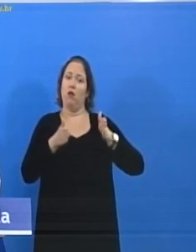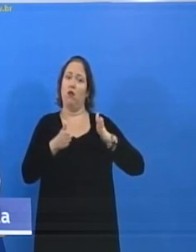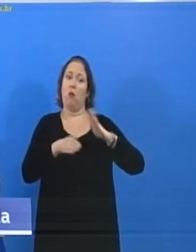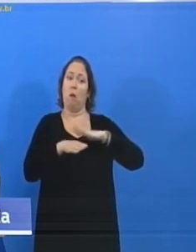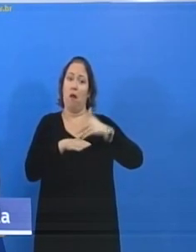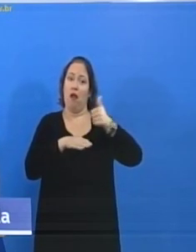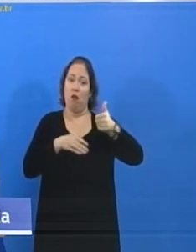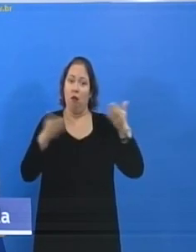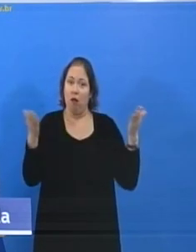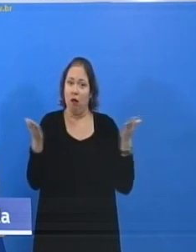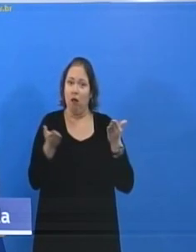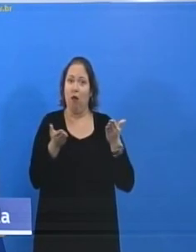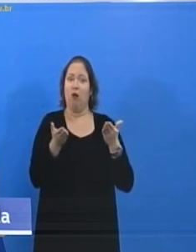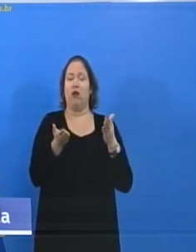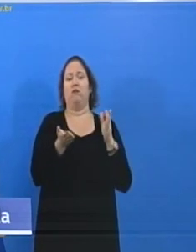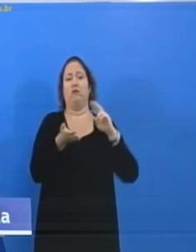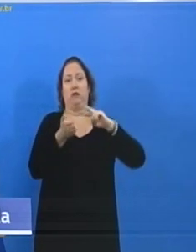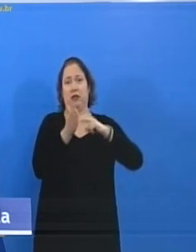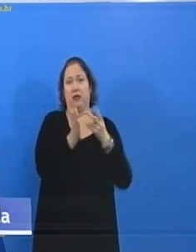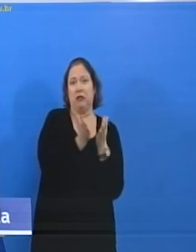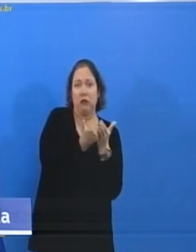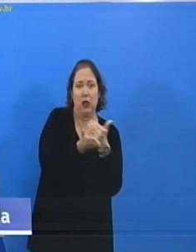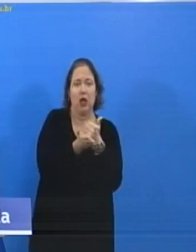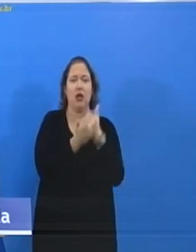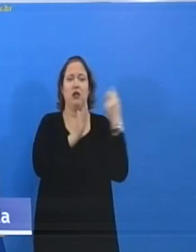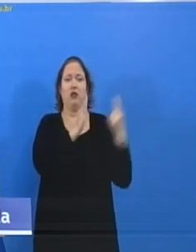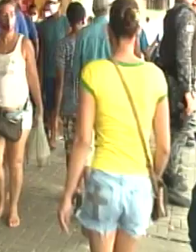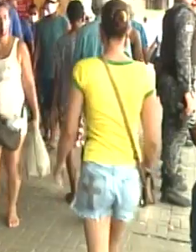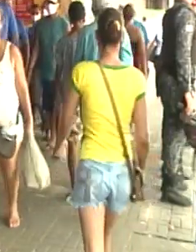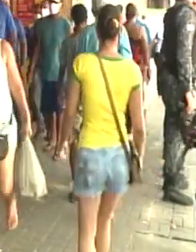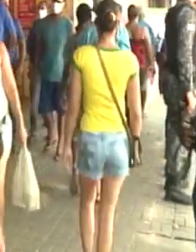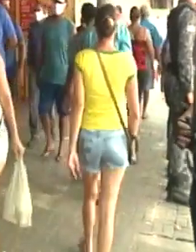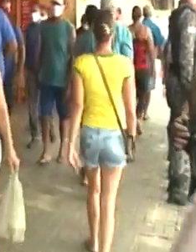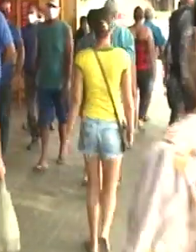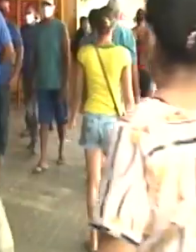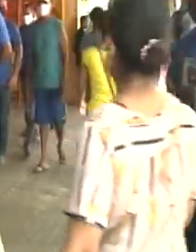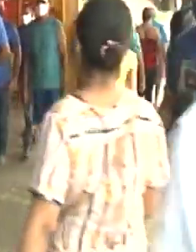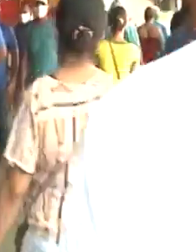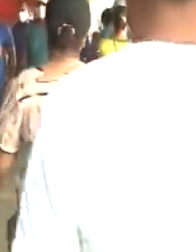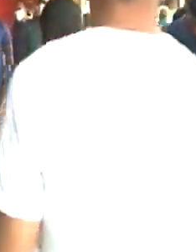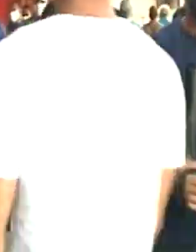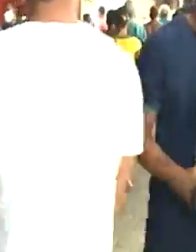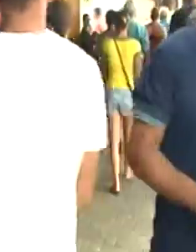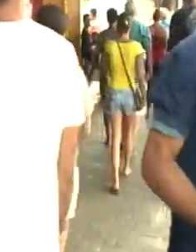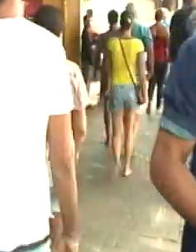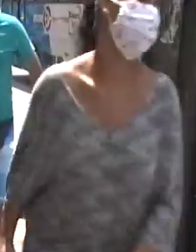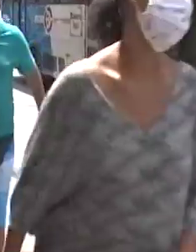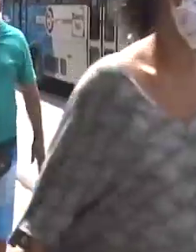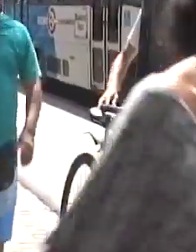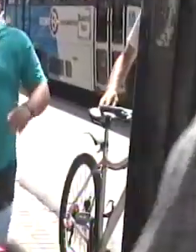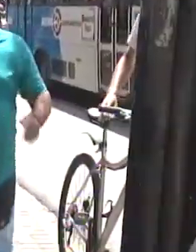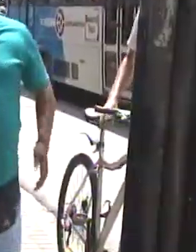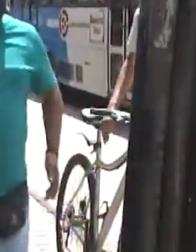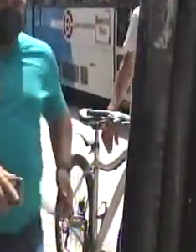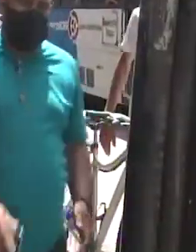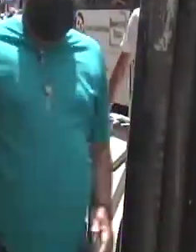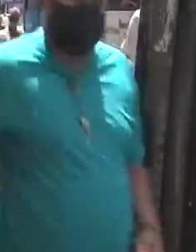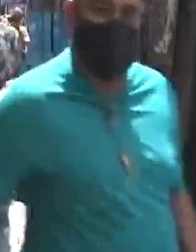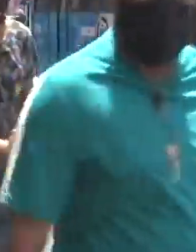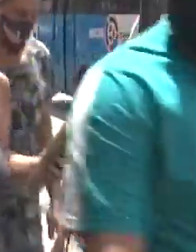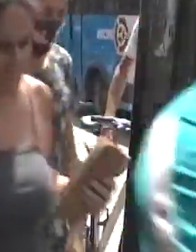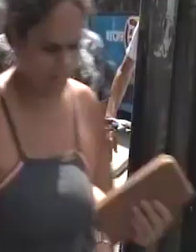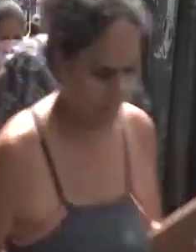e mais eficiente, segundo os dados científicos, para fazer o isolamento social rígido. Entre os dias 16 de maio e o dia